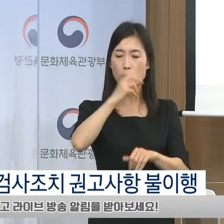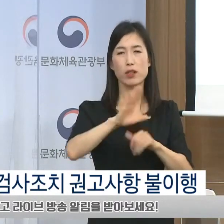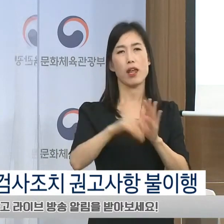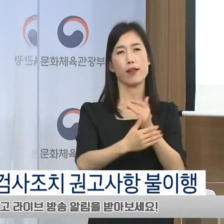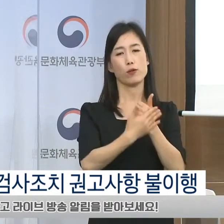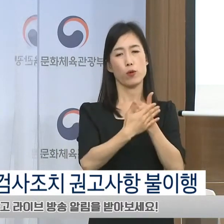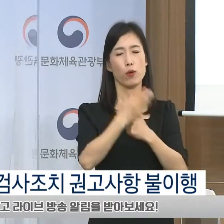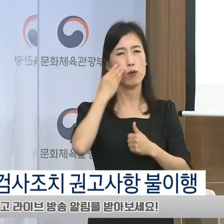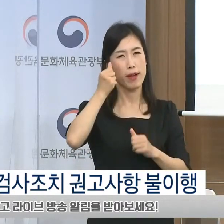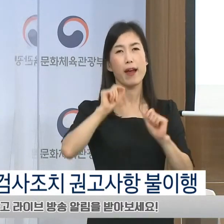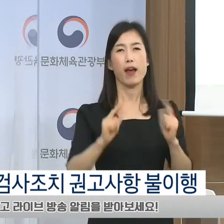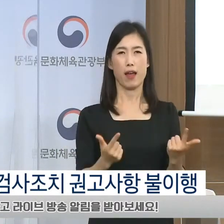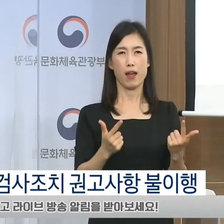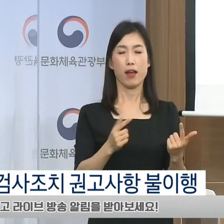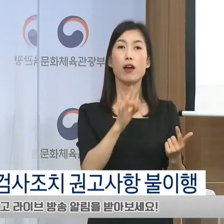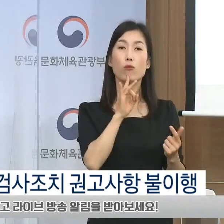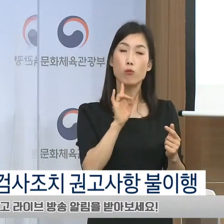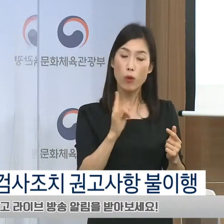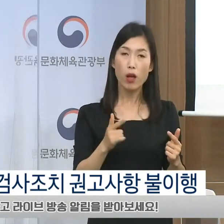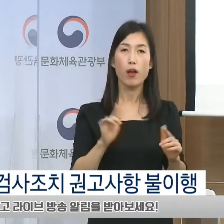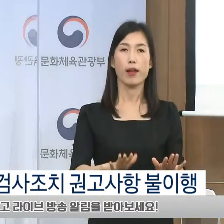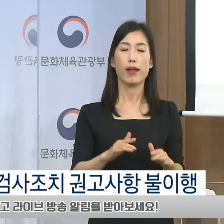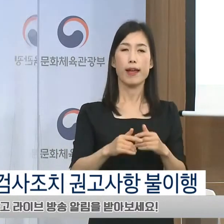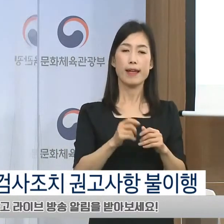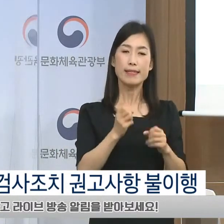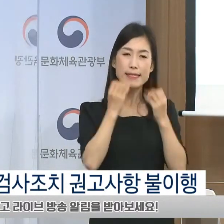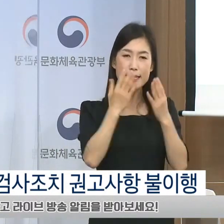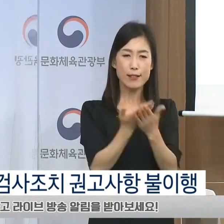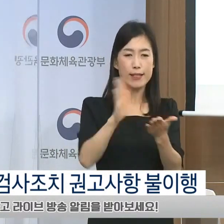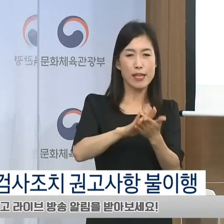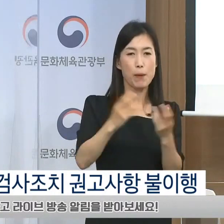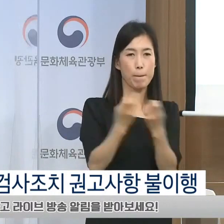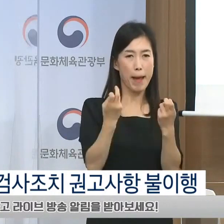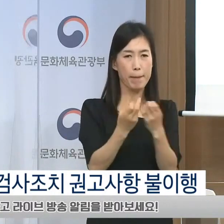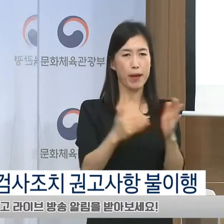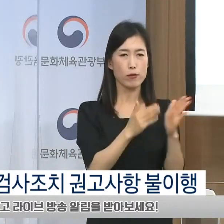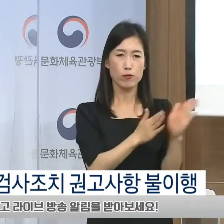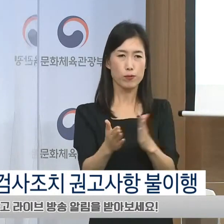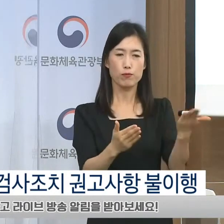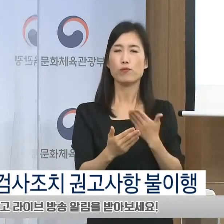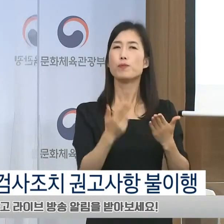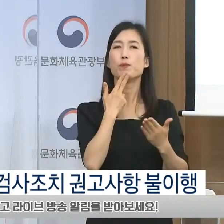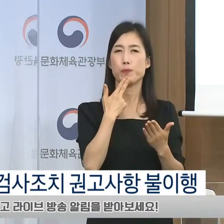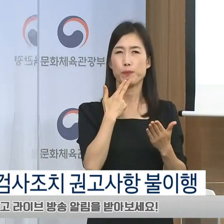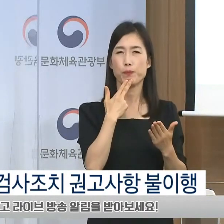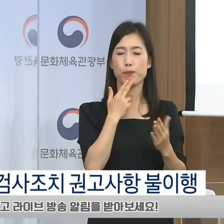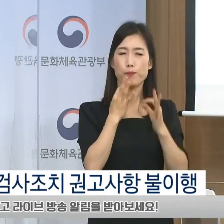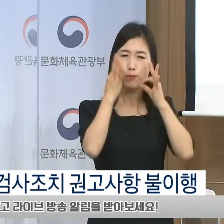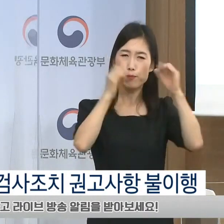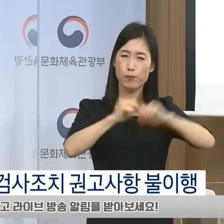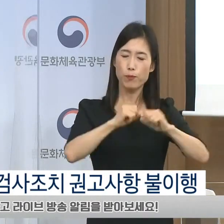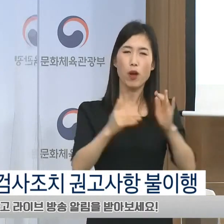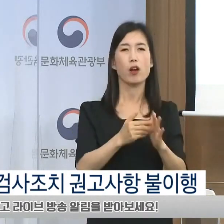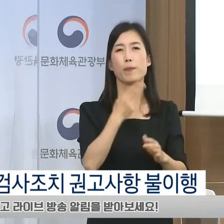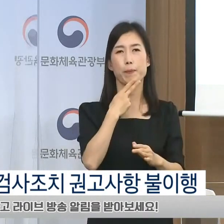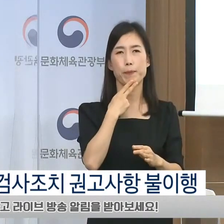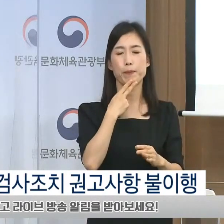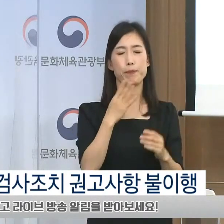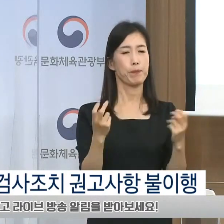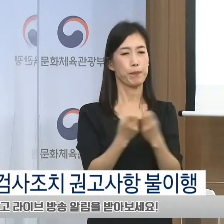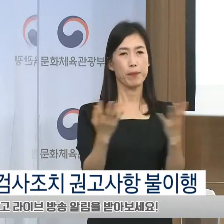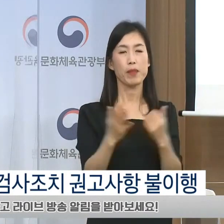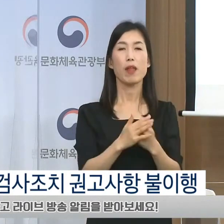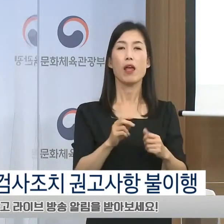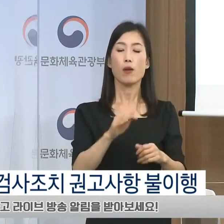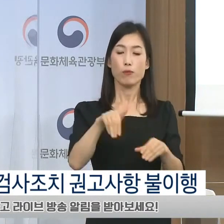실질적인 제도 개선 이행 결과도 마련하지 못한 것입니다. 이에 따라 문체부에서는 ABC